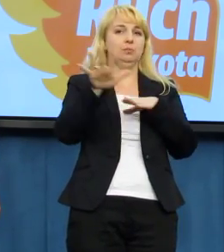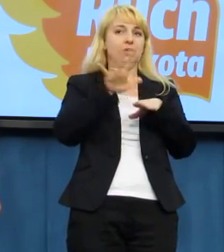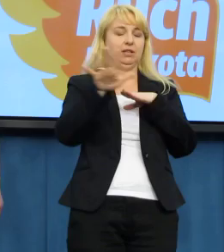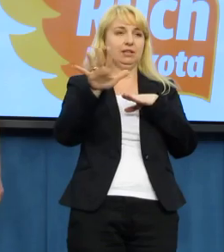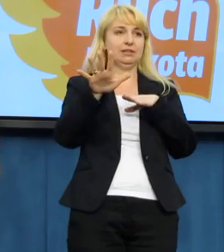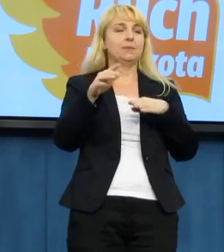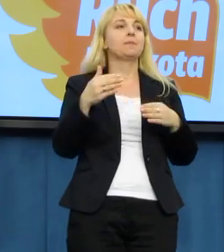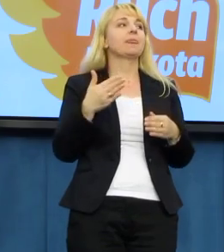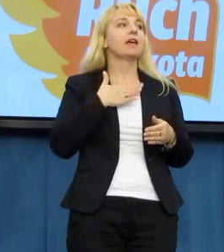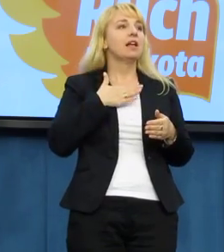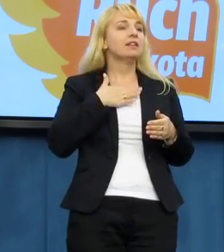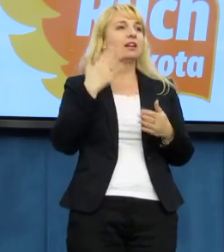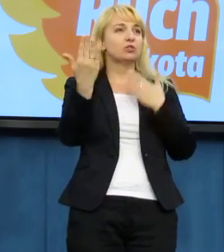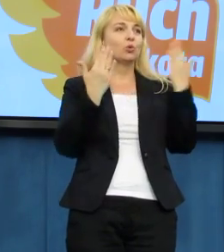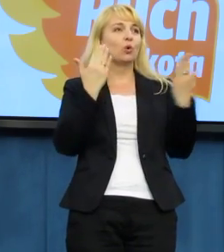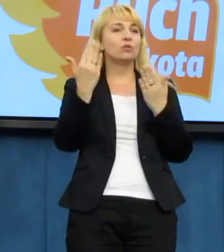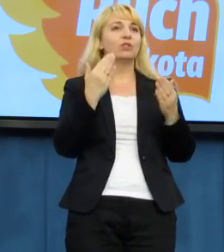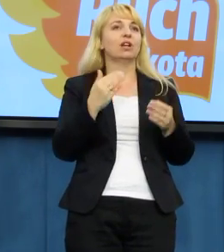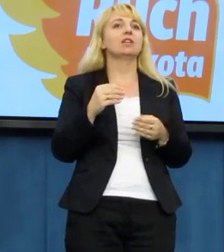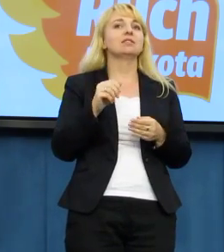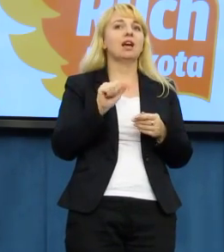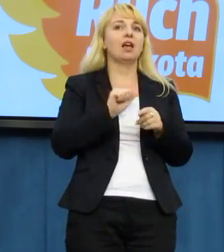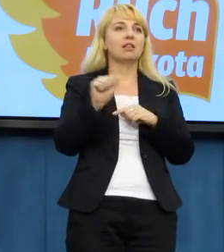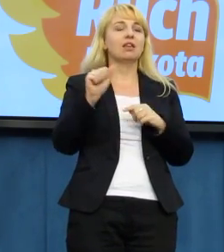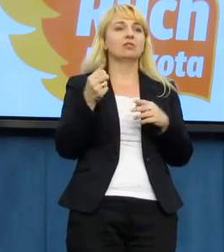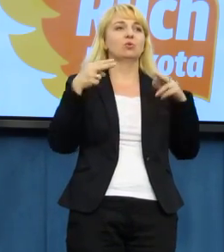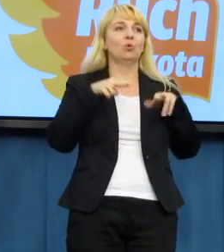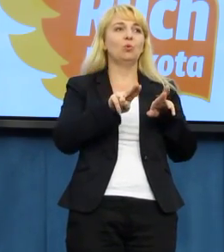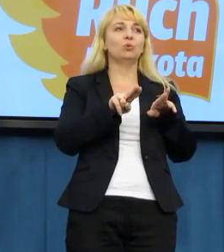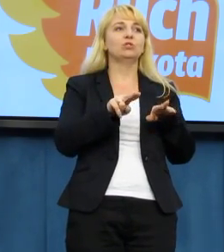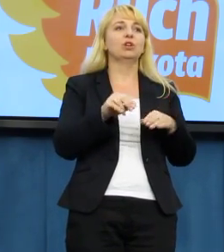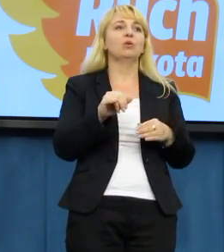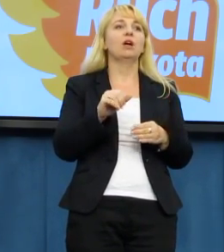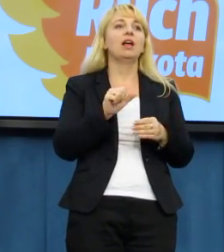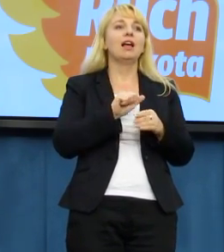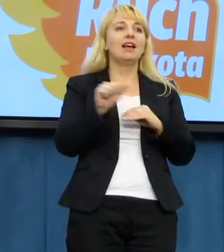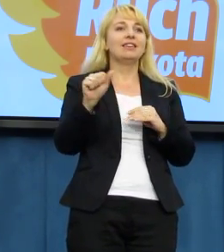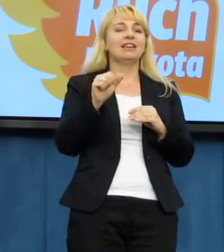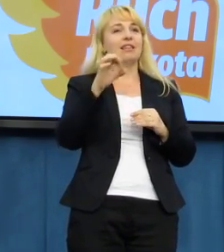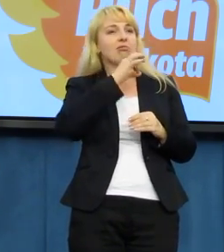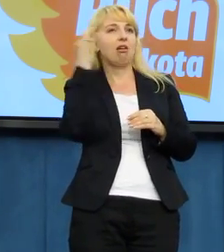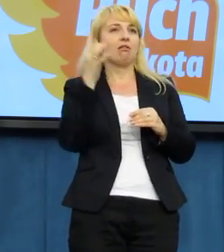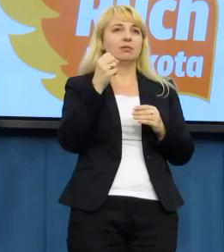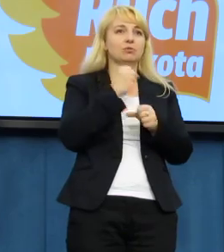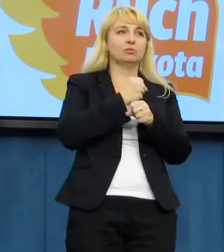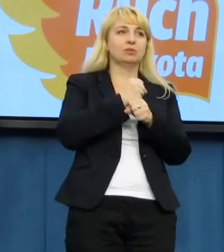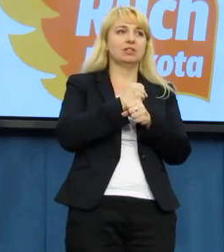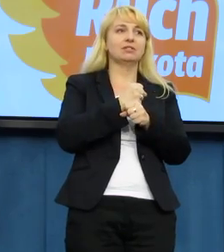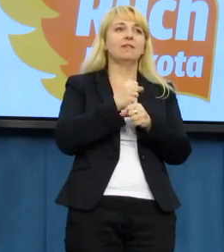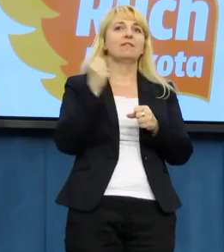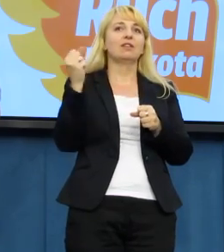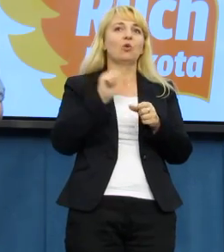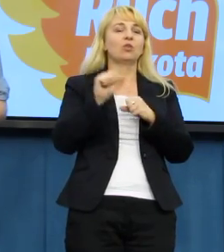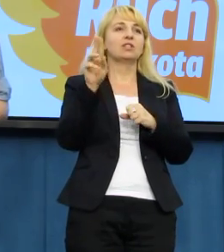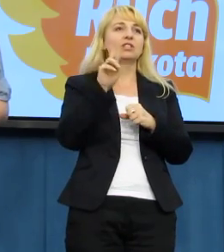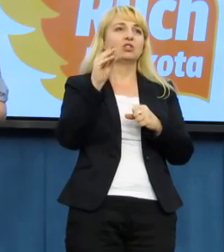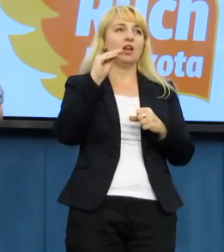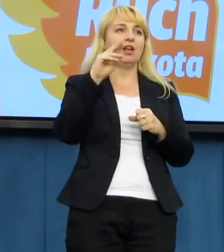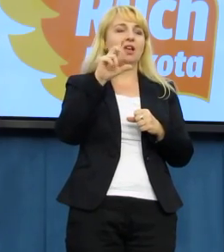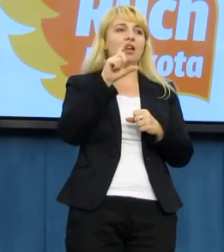konferencji prasowej bierze udział jej perfekcyjność, rzecznik prasowy Parady Równości.